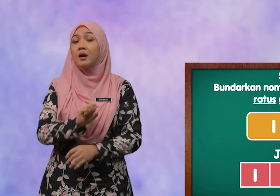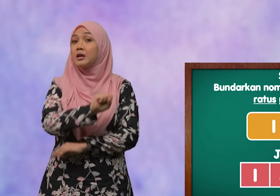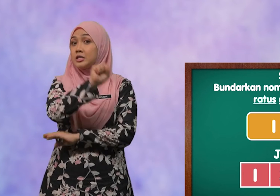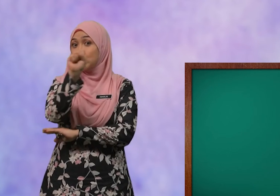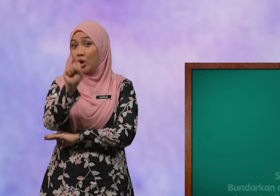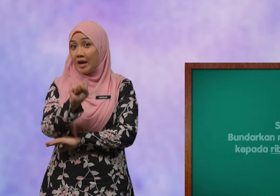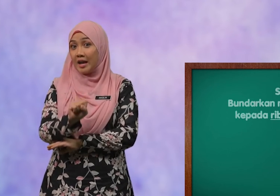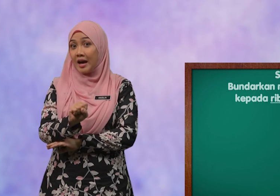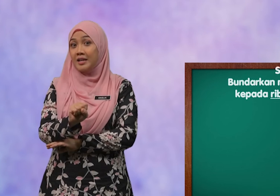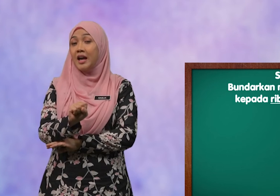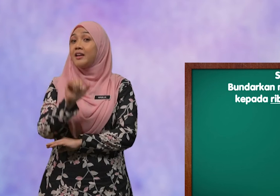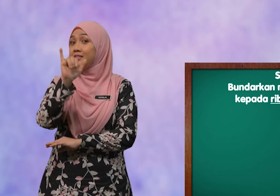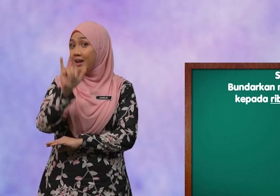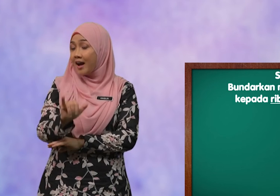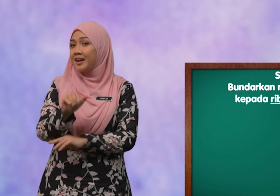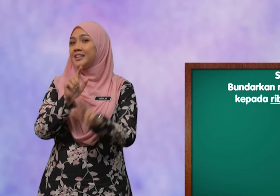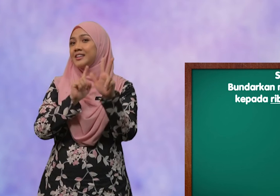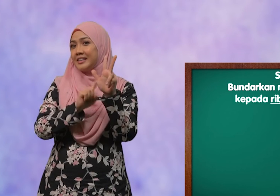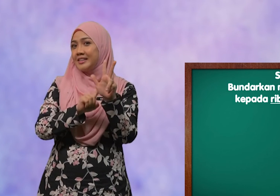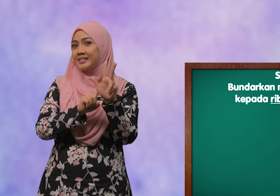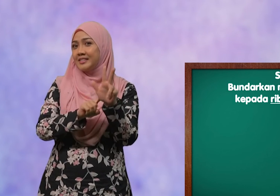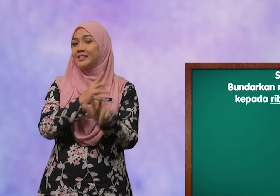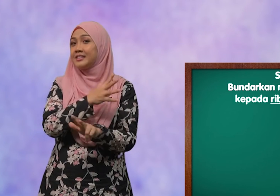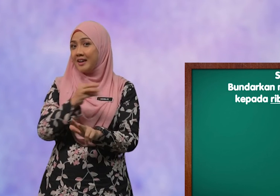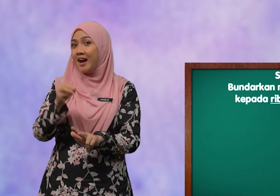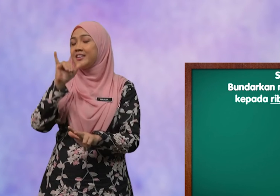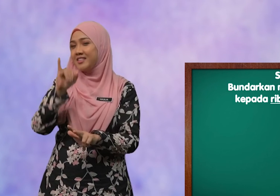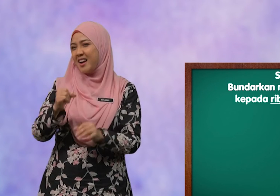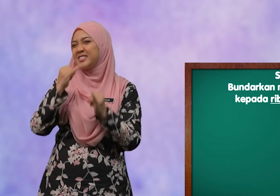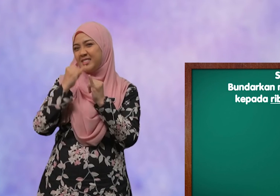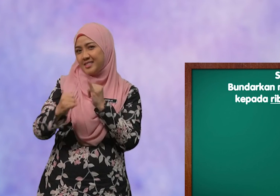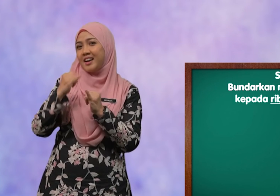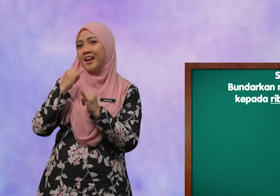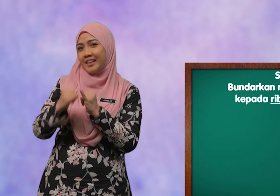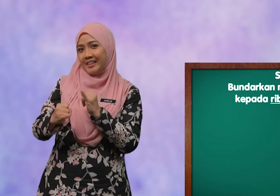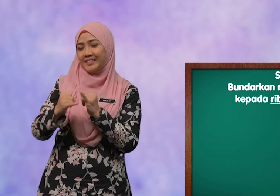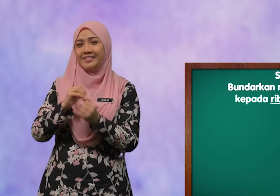Soalan yang ketiga dan yang terakhir